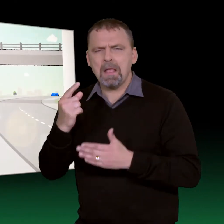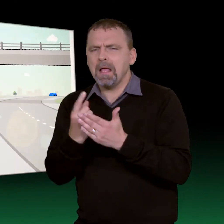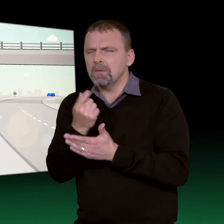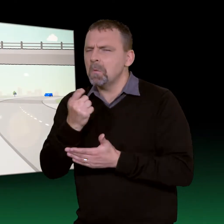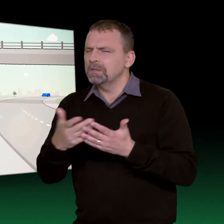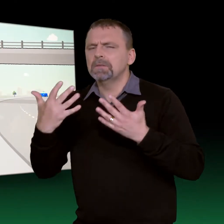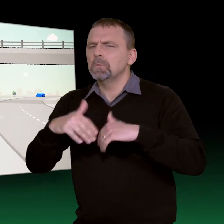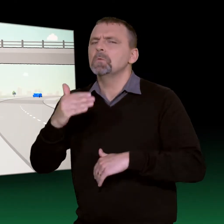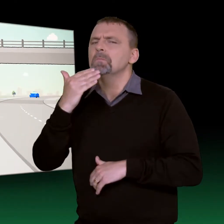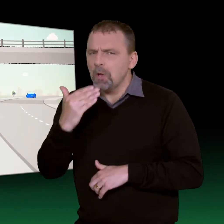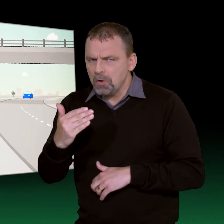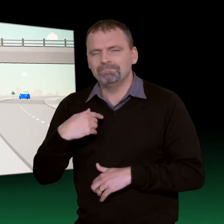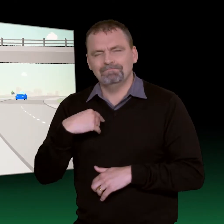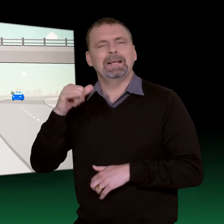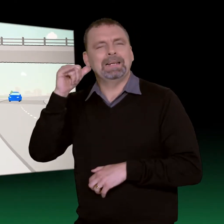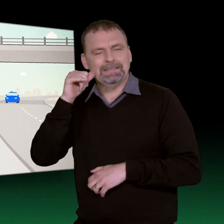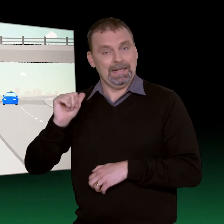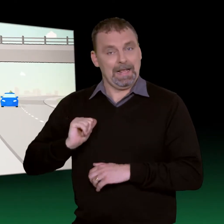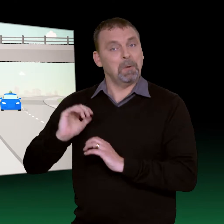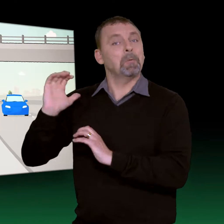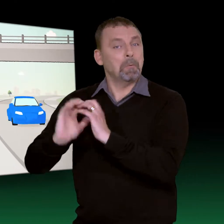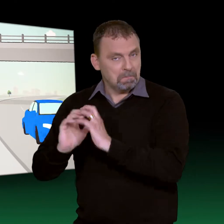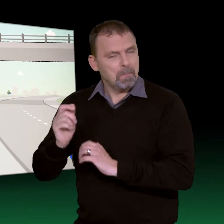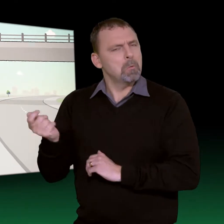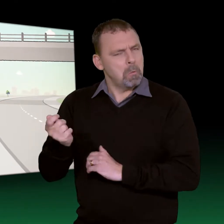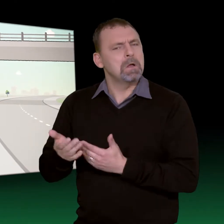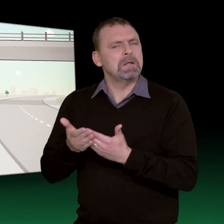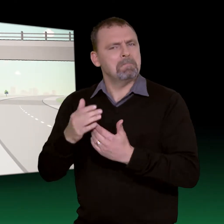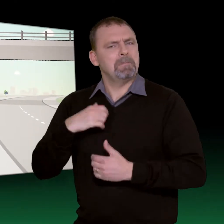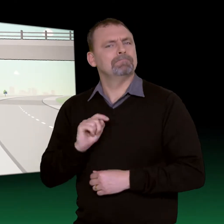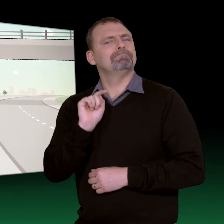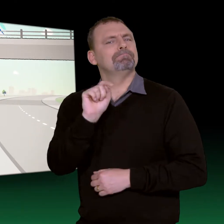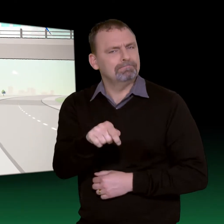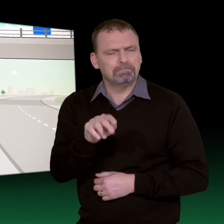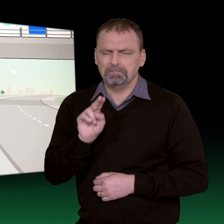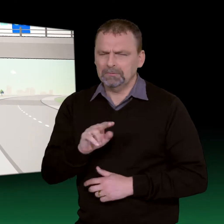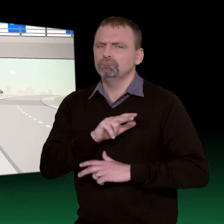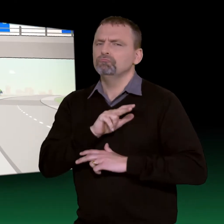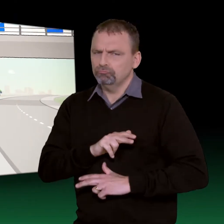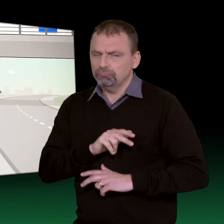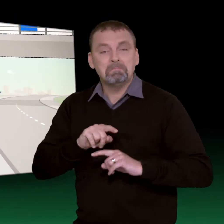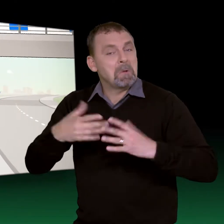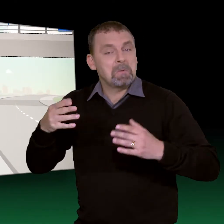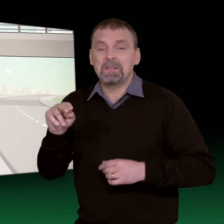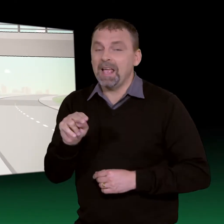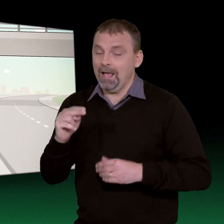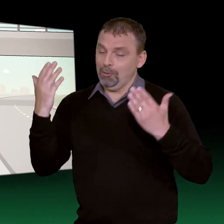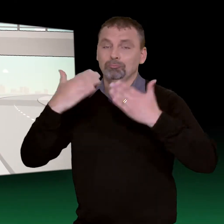har ringt tillgänglighetsnumret när den inte har fungerat och då har jag fått hjälp att ta mig dit jag ska ändå. Tryggt att veta att den